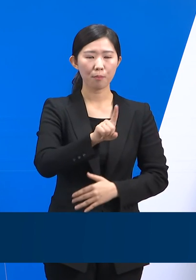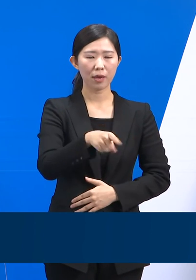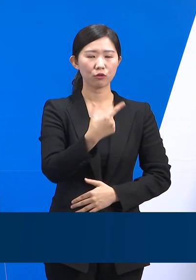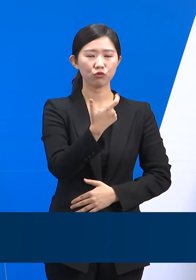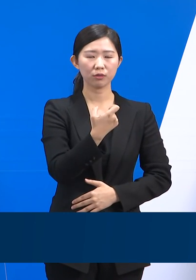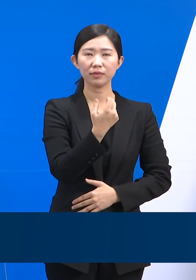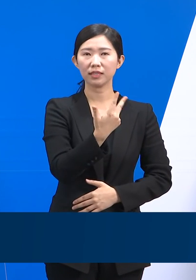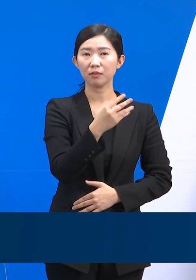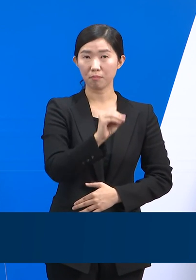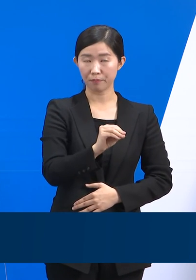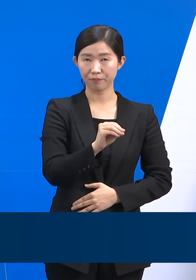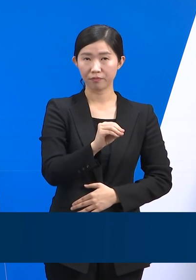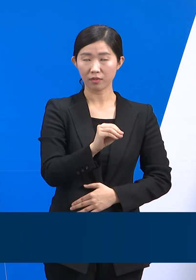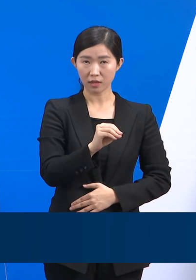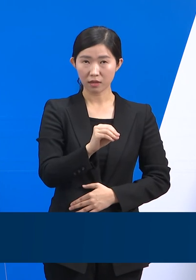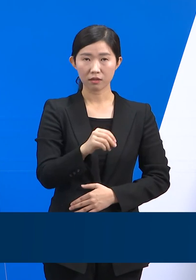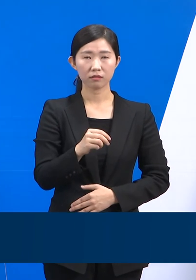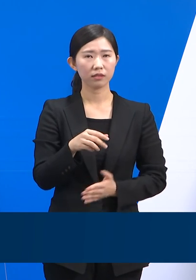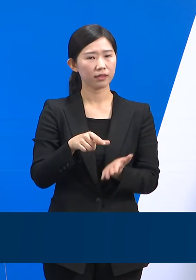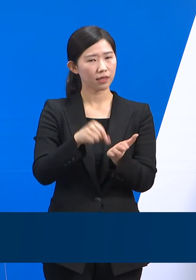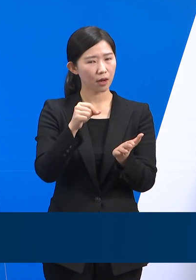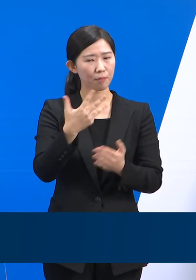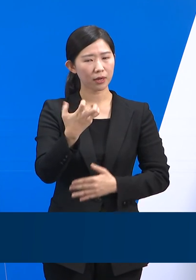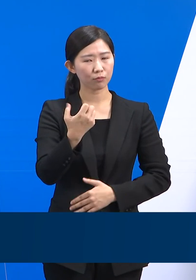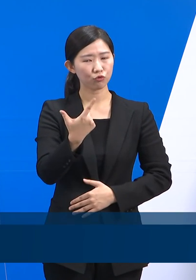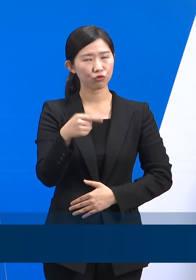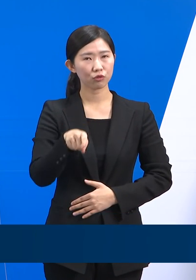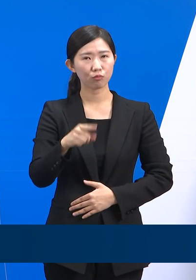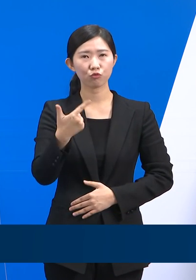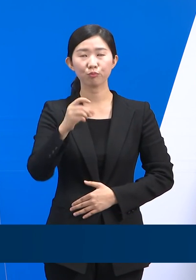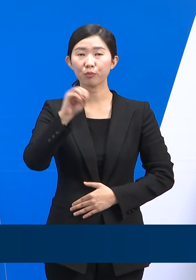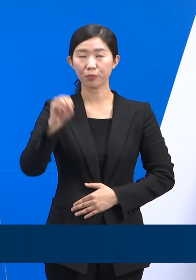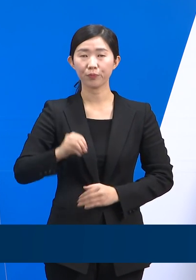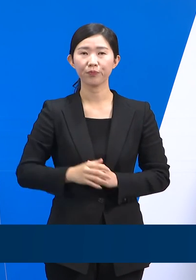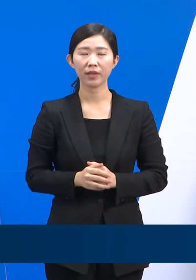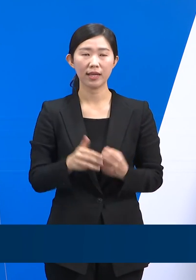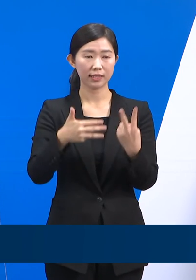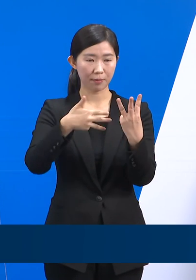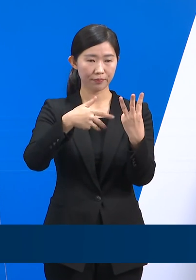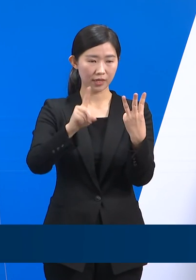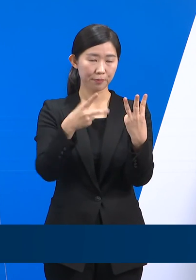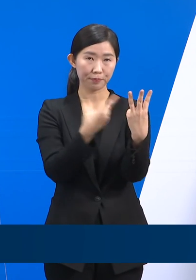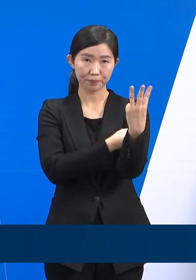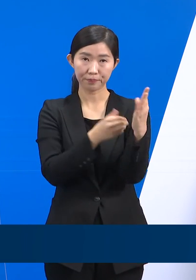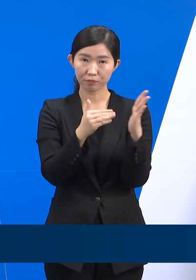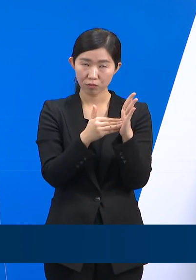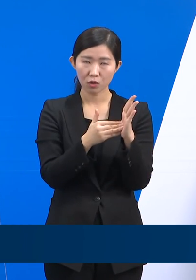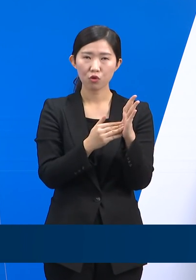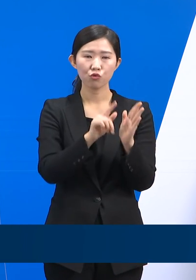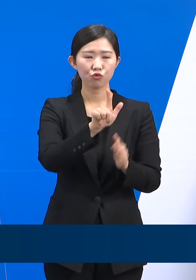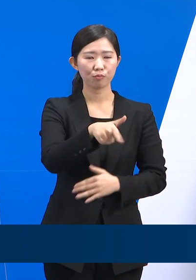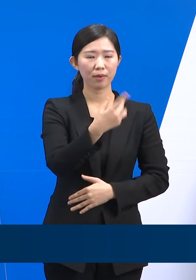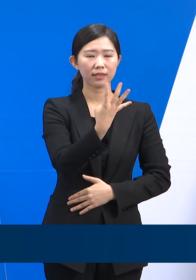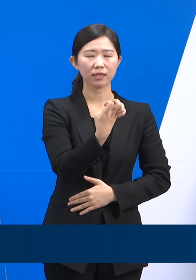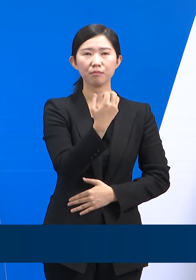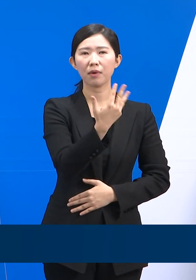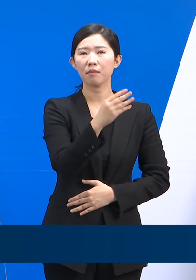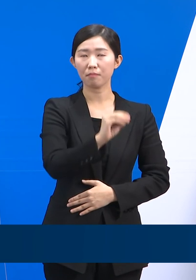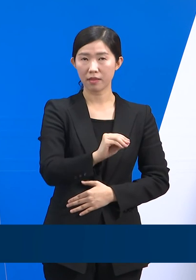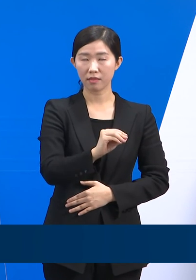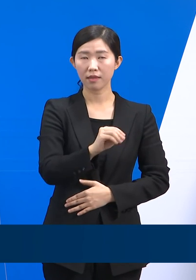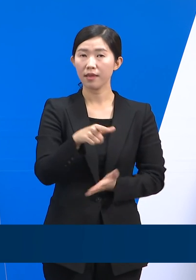6112명으로 도인구 대비 86.6%입니다. 3차 접종자는 648만 4899명으로